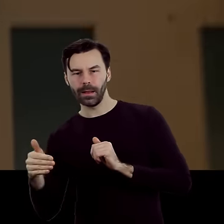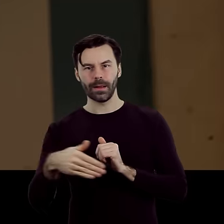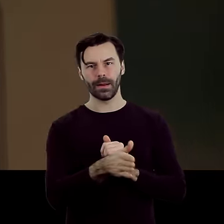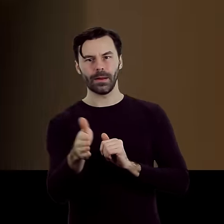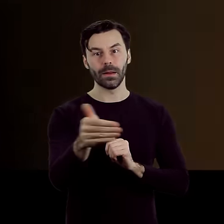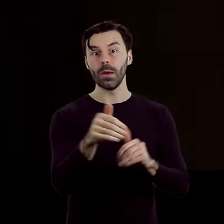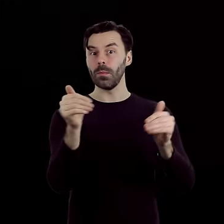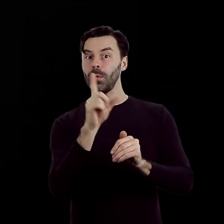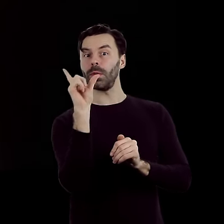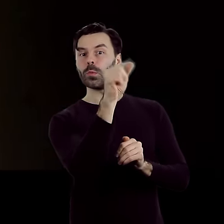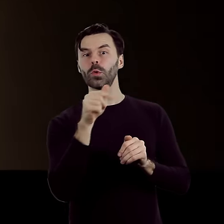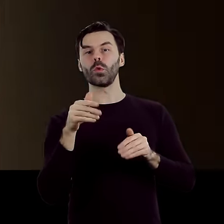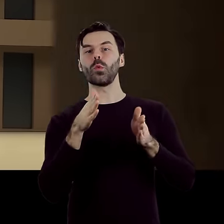Północną oraz nad łódką.